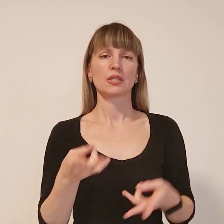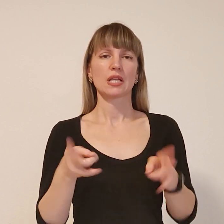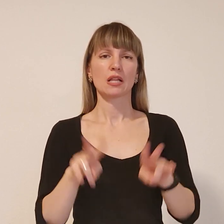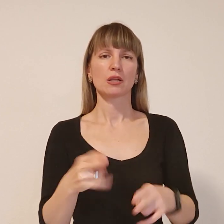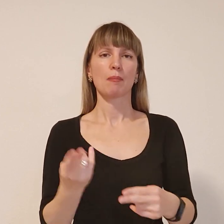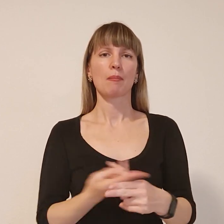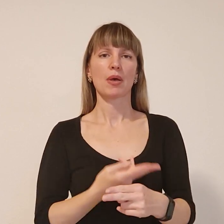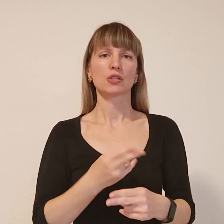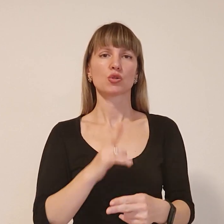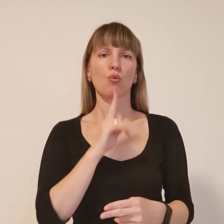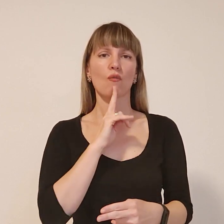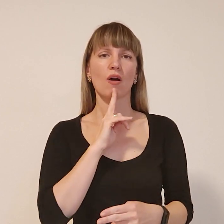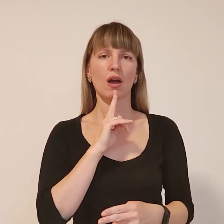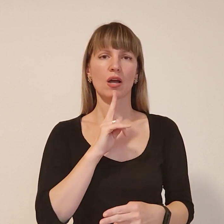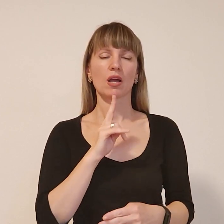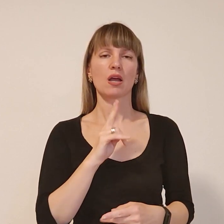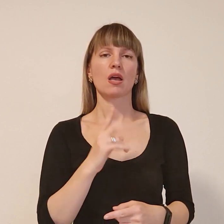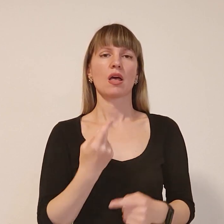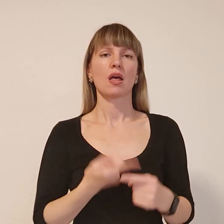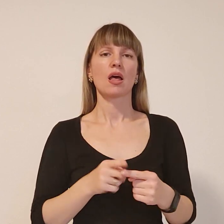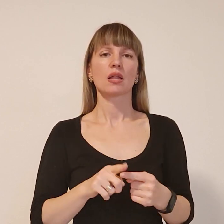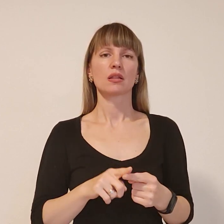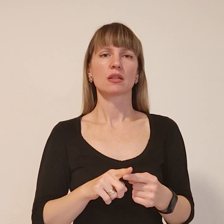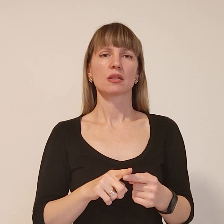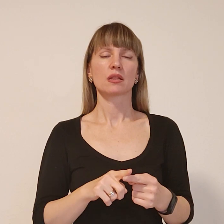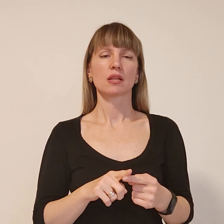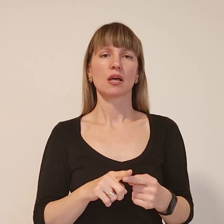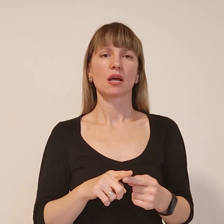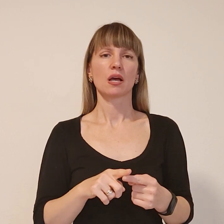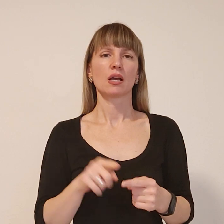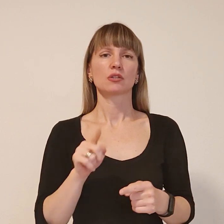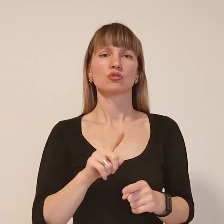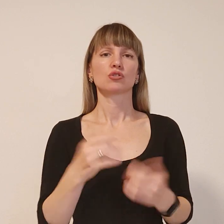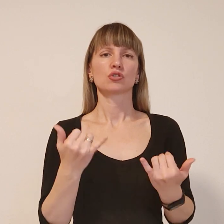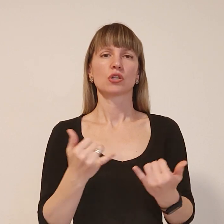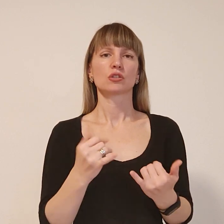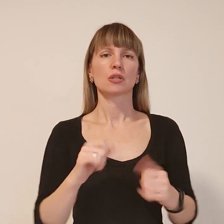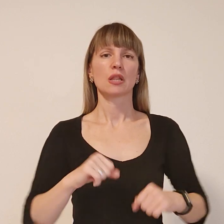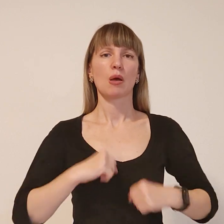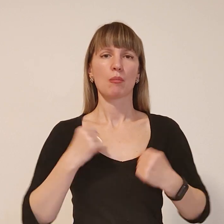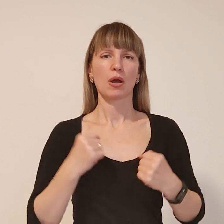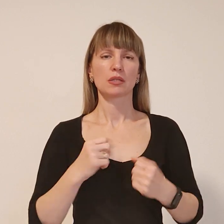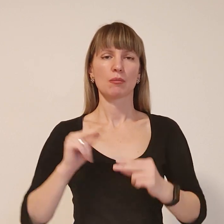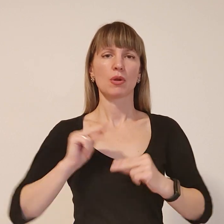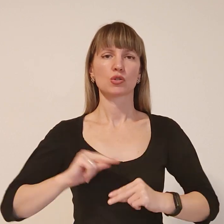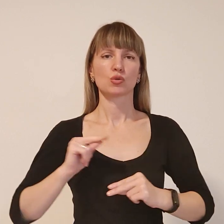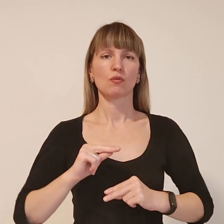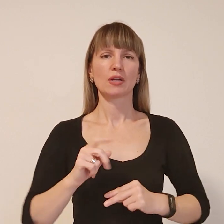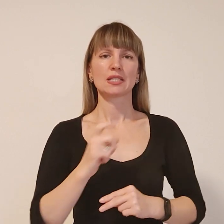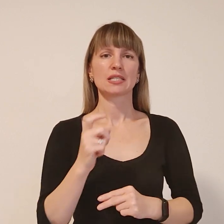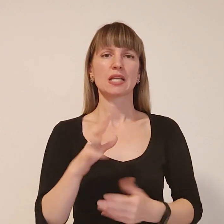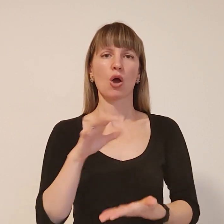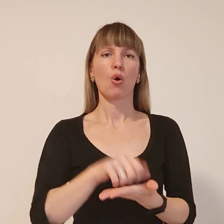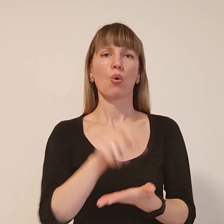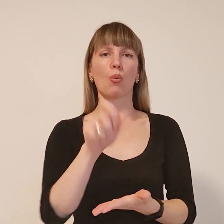без уваги, адже все ці області, яке зараз намагається, що тут ланцювати відбуватись з окупантами, вони всі